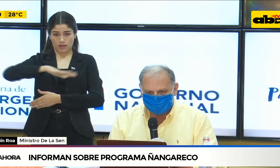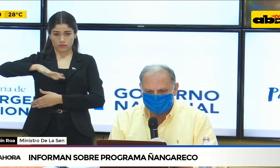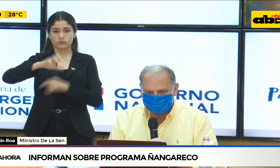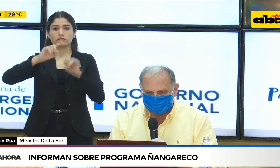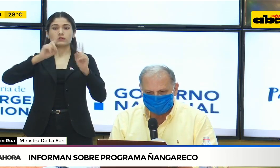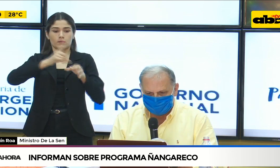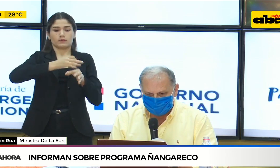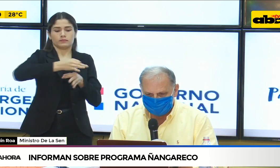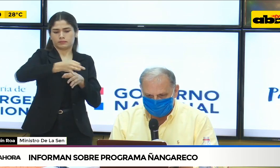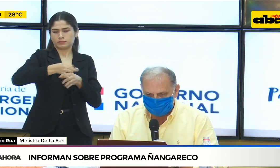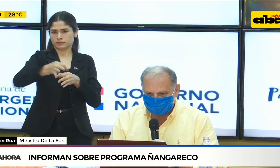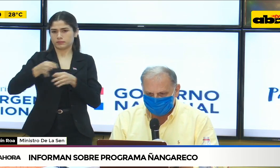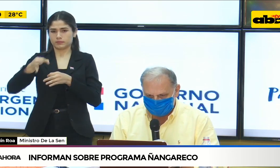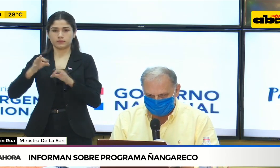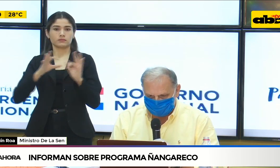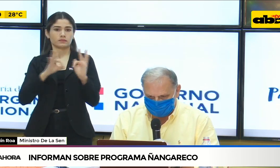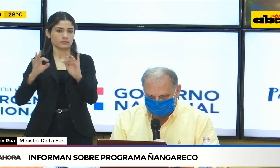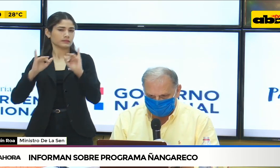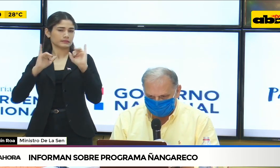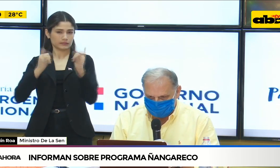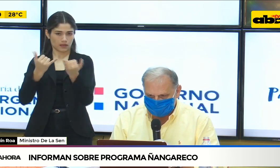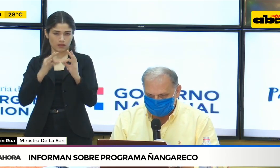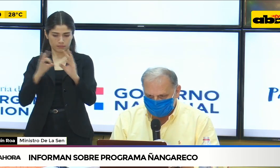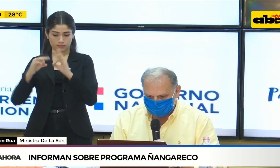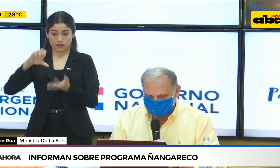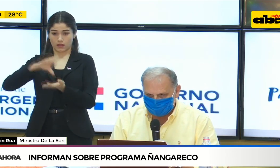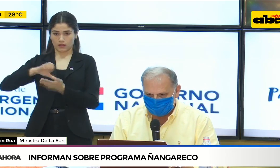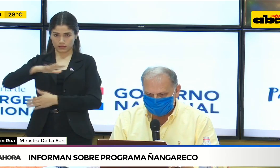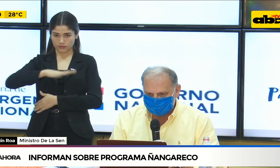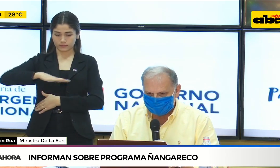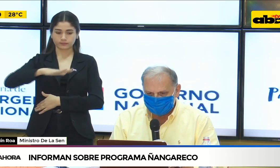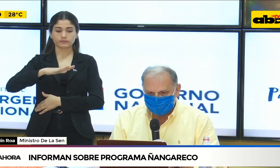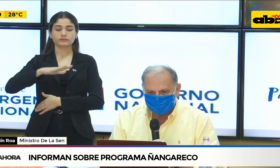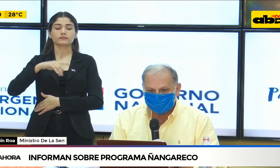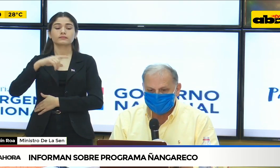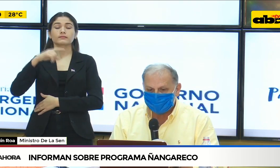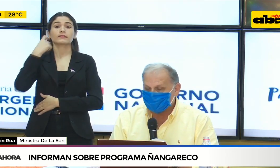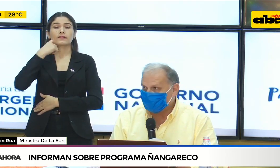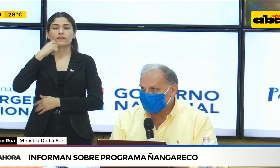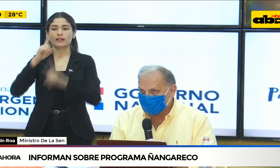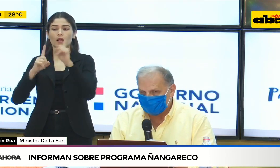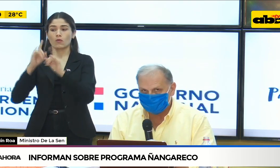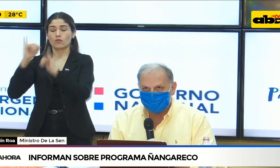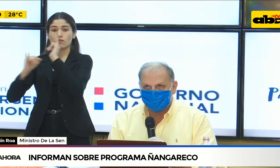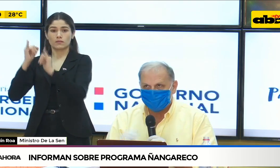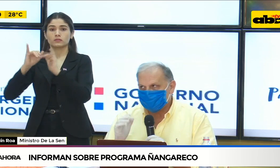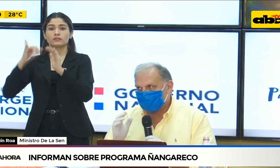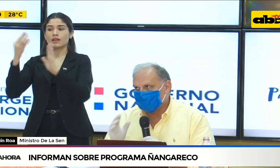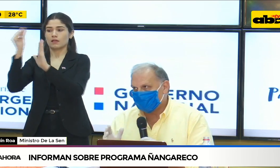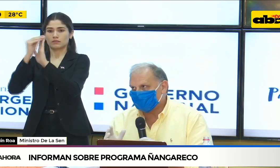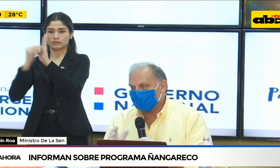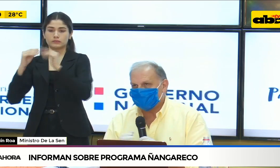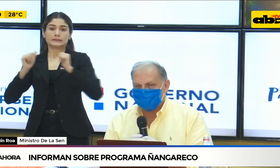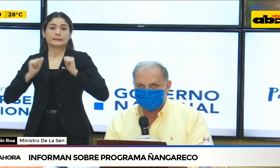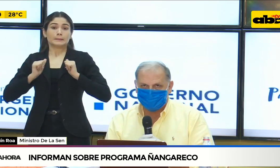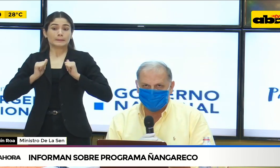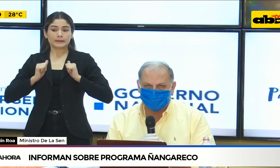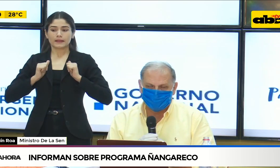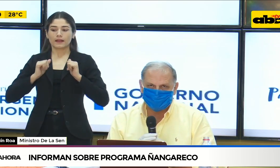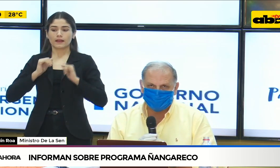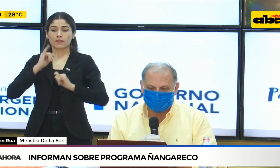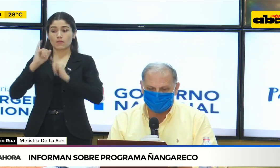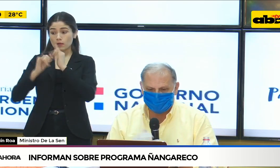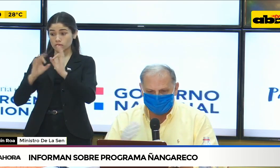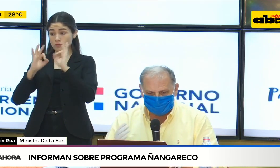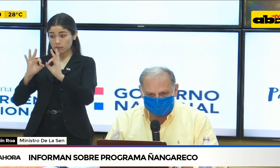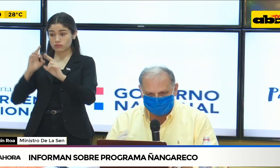su confirmación de los términos, bases y condiciones, enviando el 1. Aquí es importante y queremos